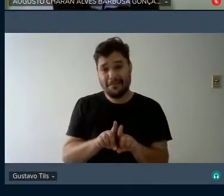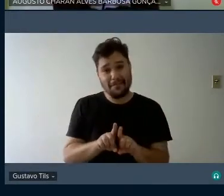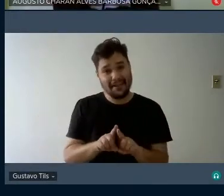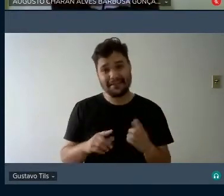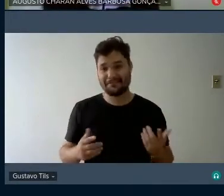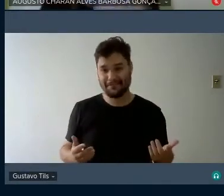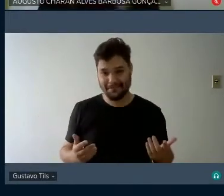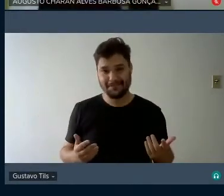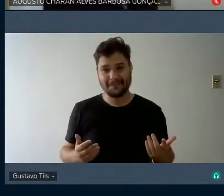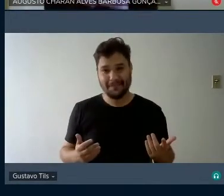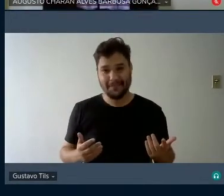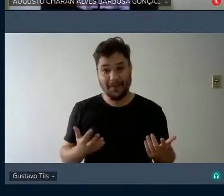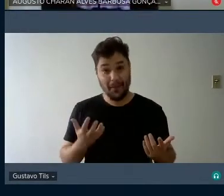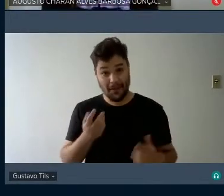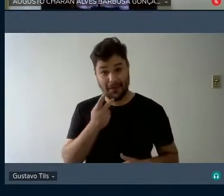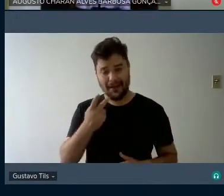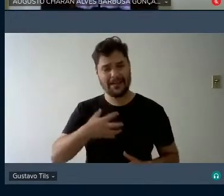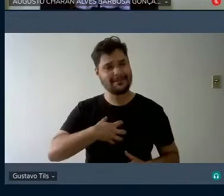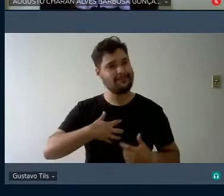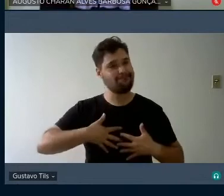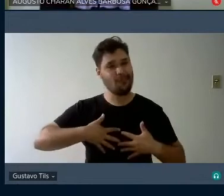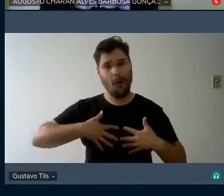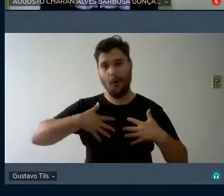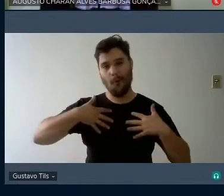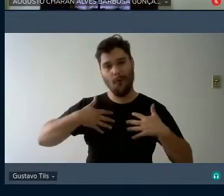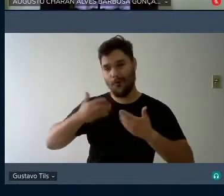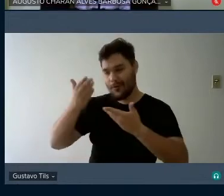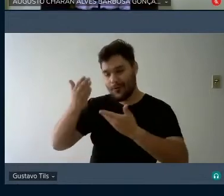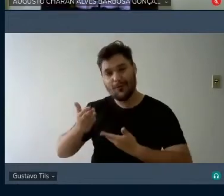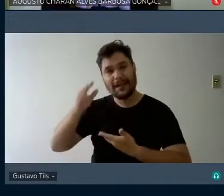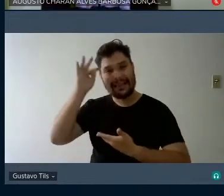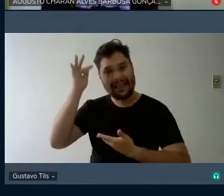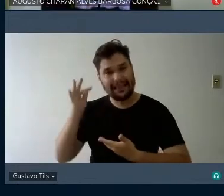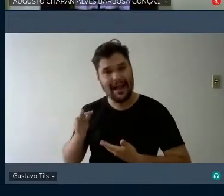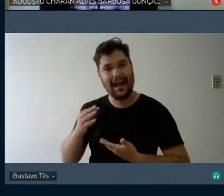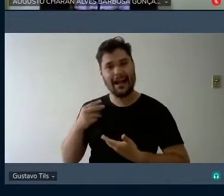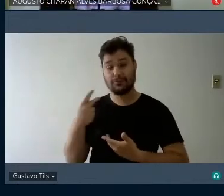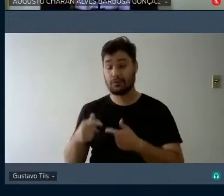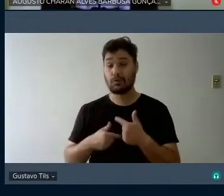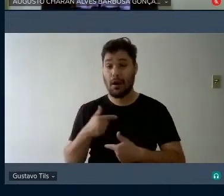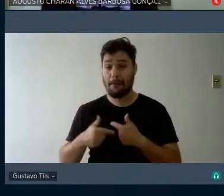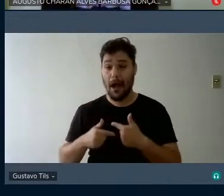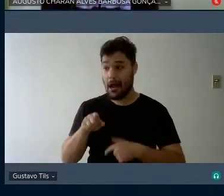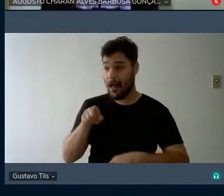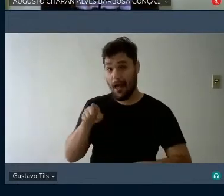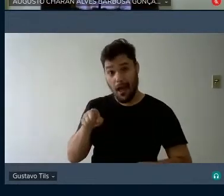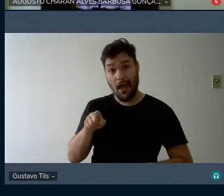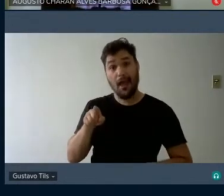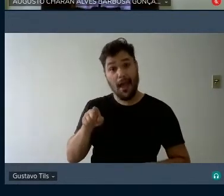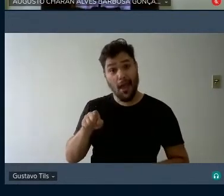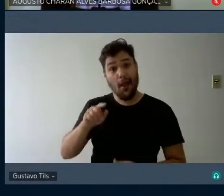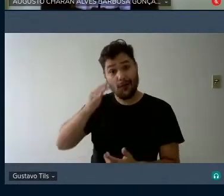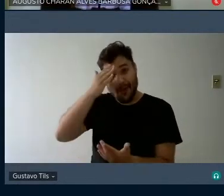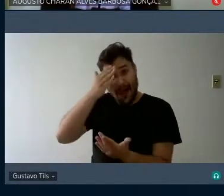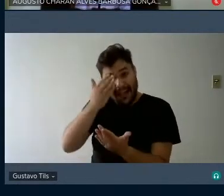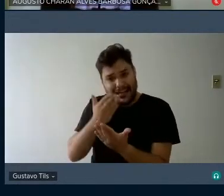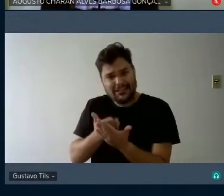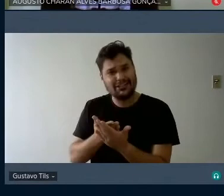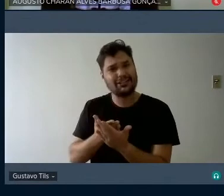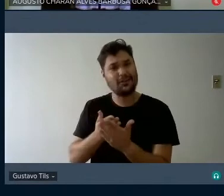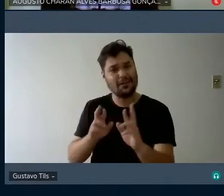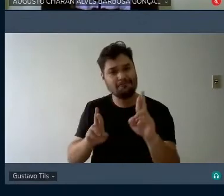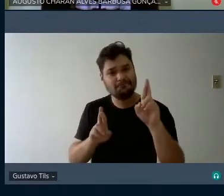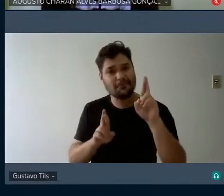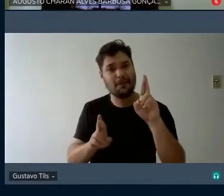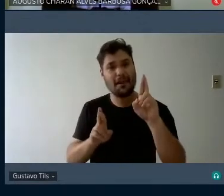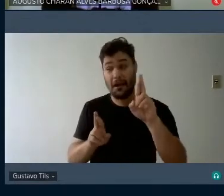e dizer do imenso orgulho que eu sinto da Tati do trabalho dela da fé que eu tenho nela da esperança que por onde ela